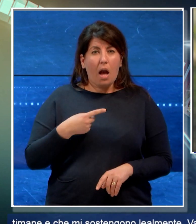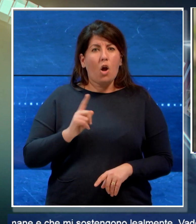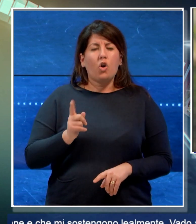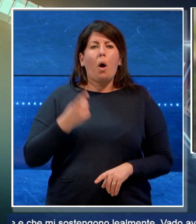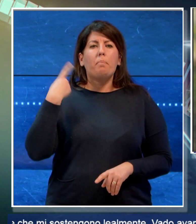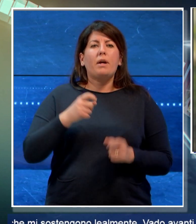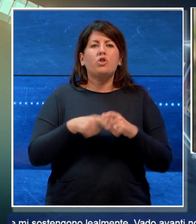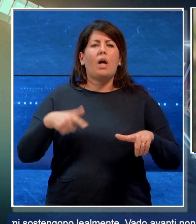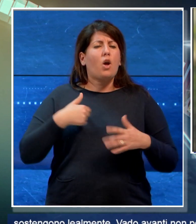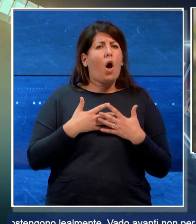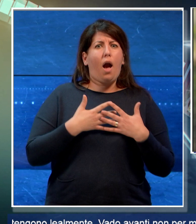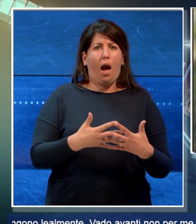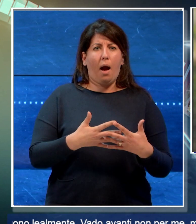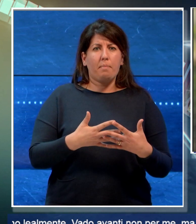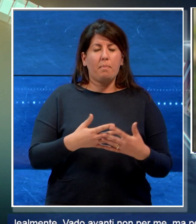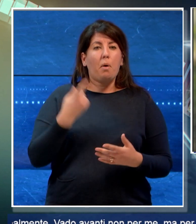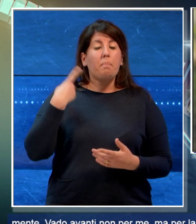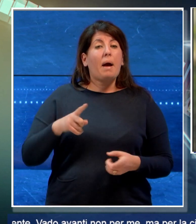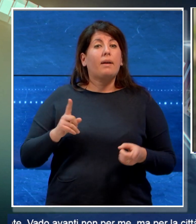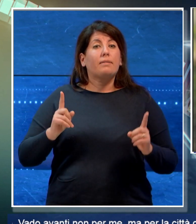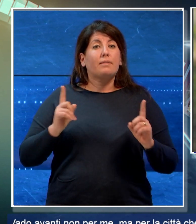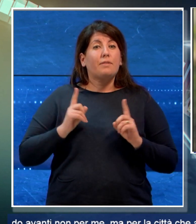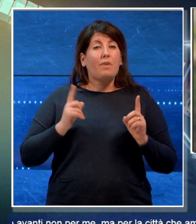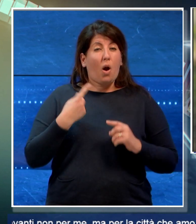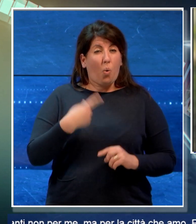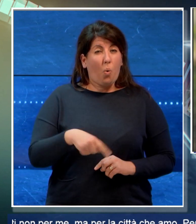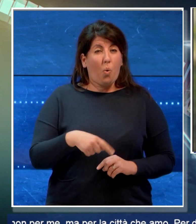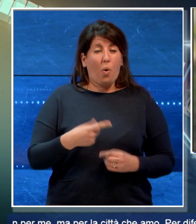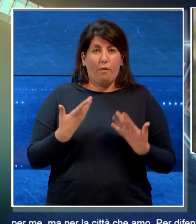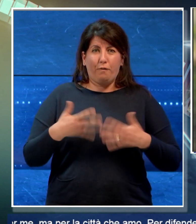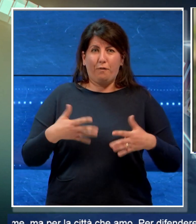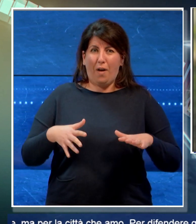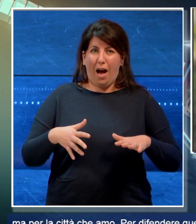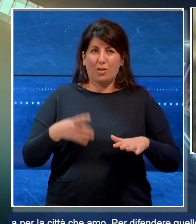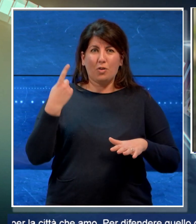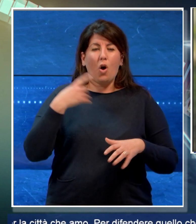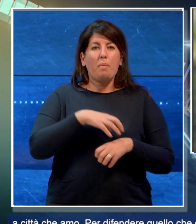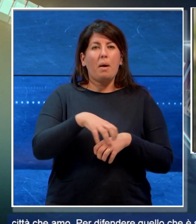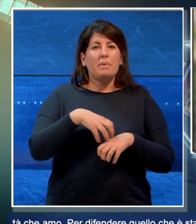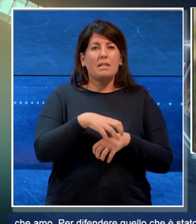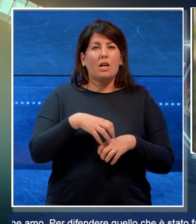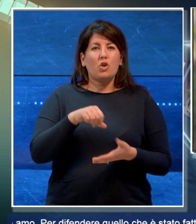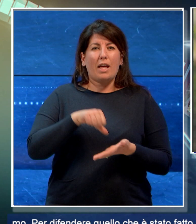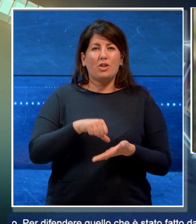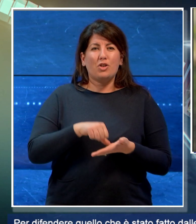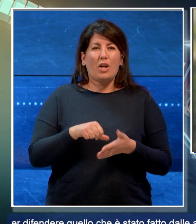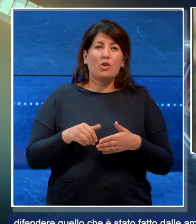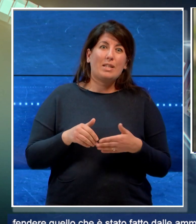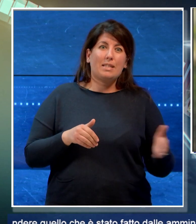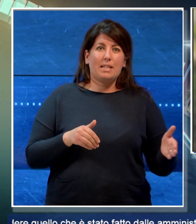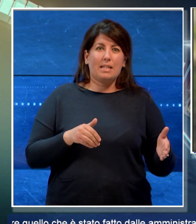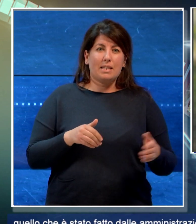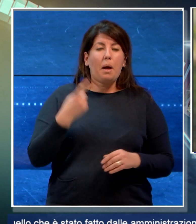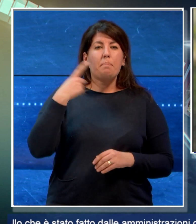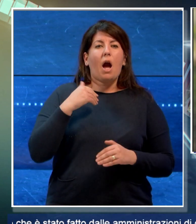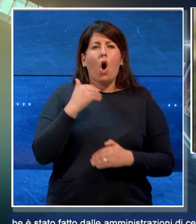che amo. Per difendere quello che è stato fatto dalle amministrazioni di centro-sinistra e per